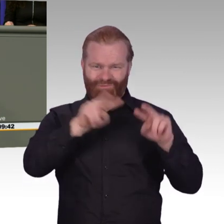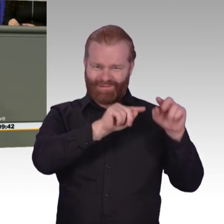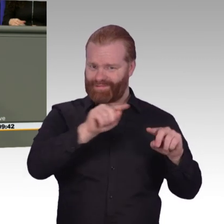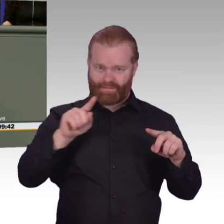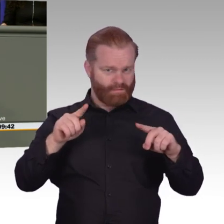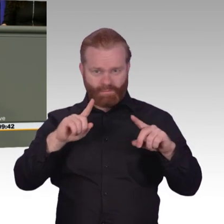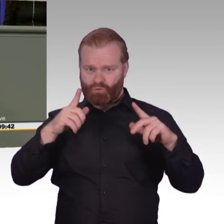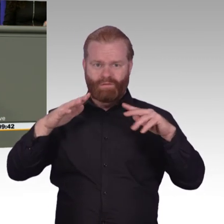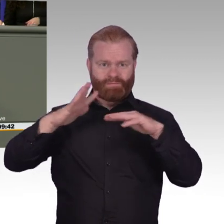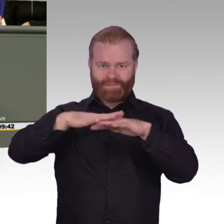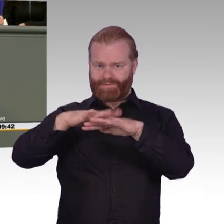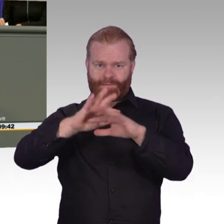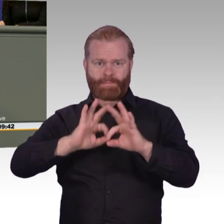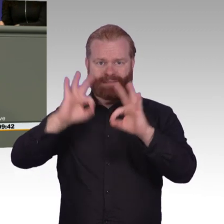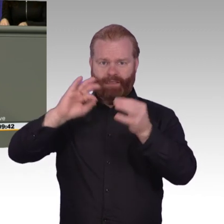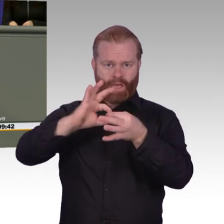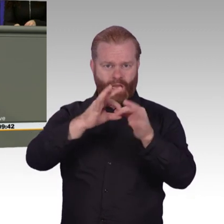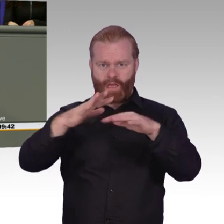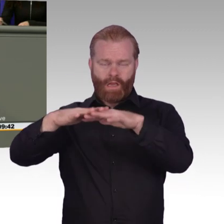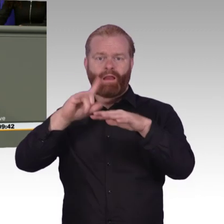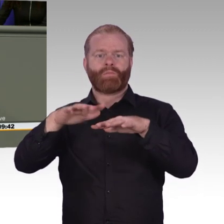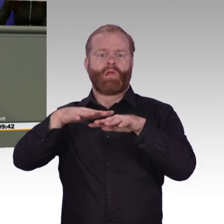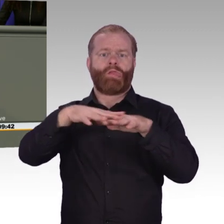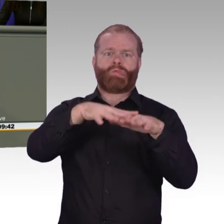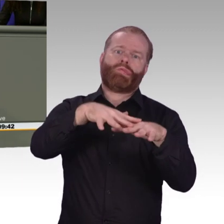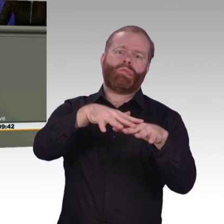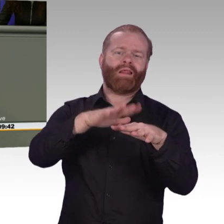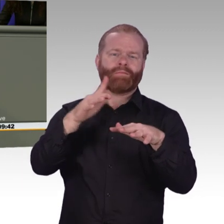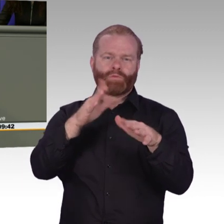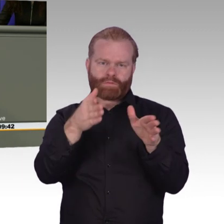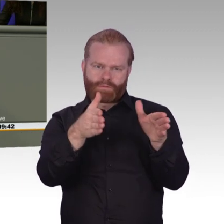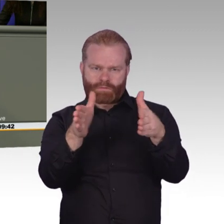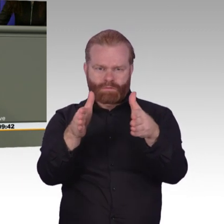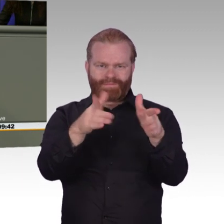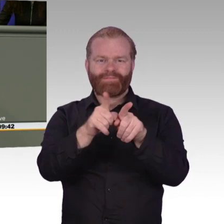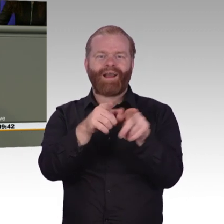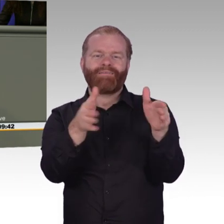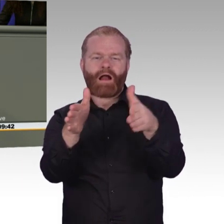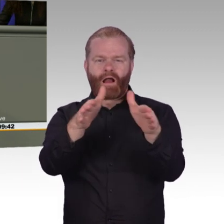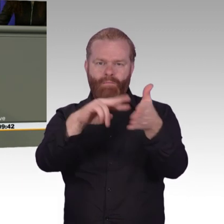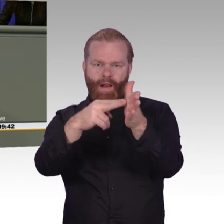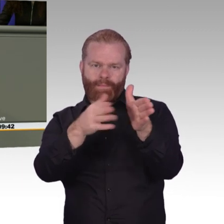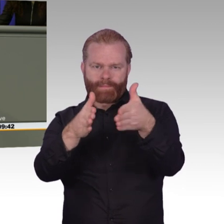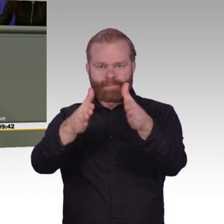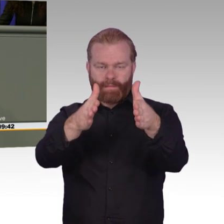industriepolitischen Strategie. Und sie muss mindestens in den europäischen Kontext gestellt werden. Denn wenn man sich China 2025